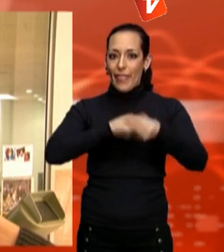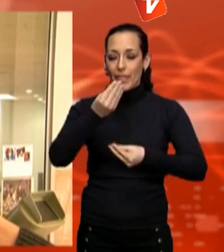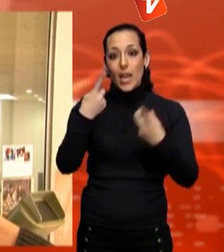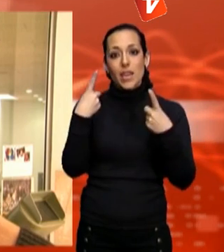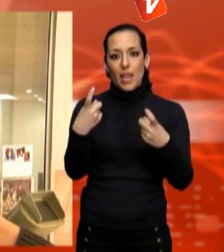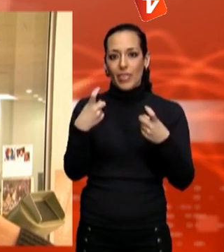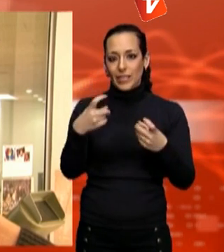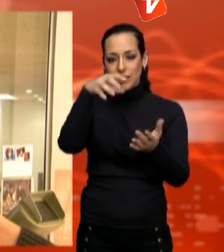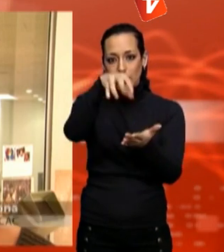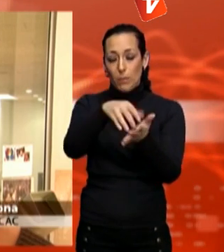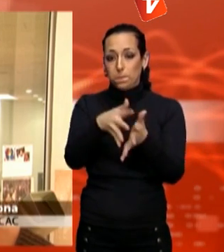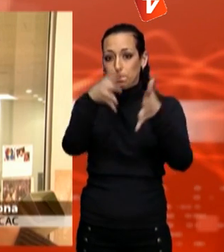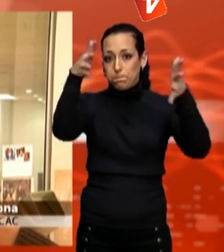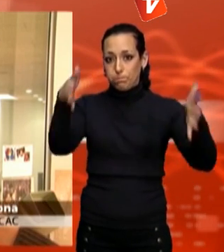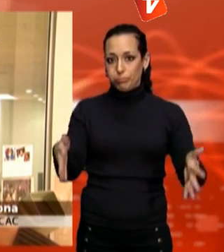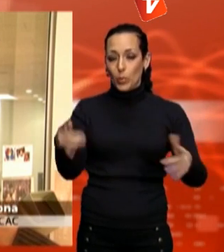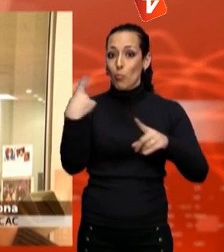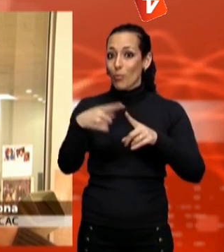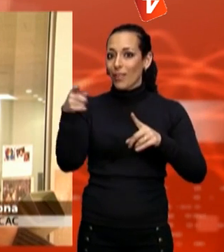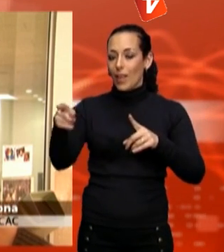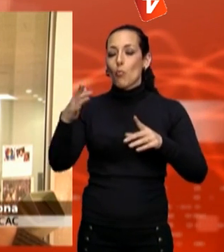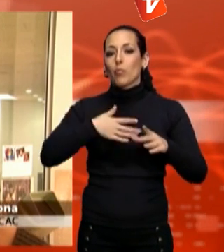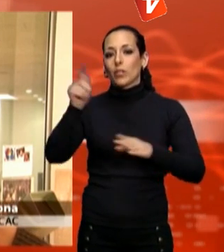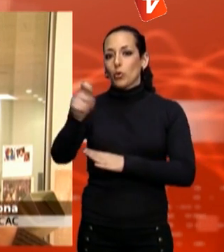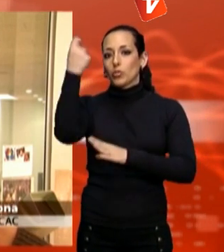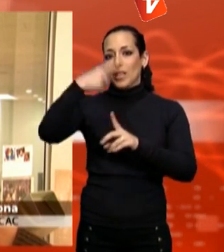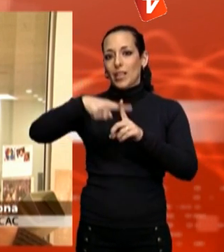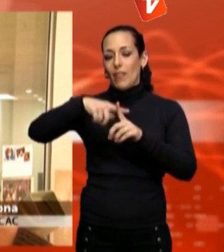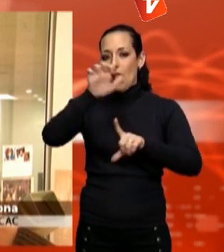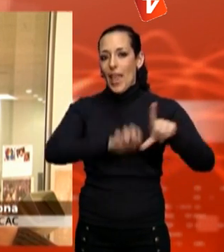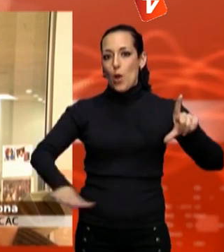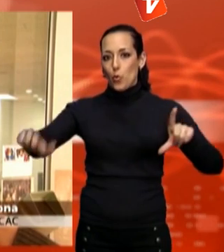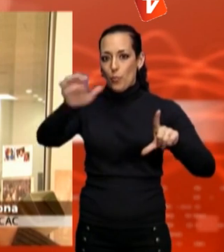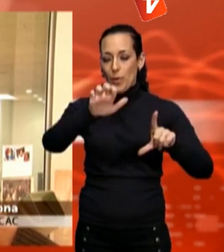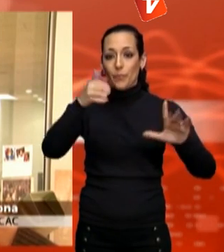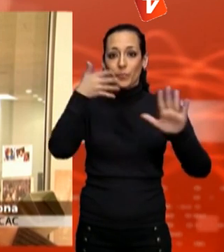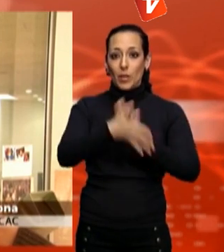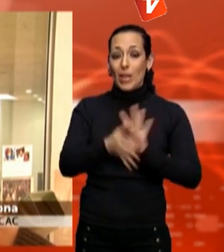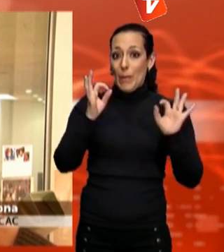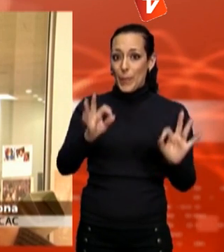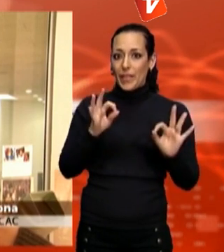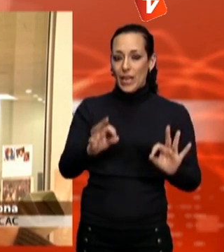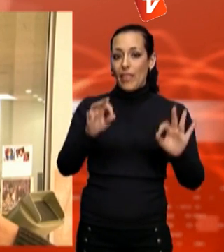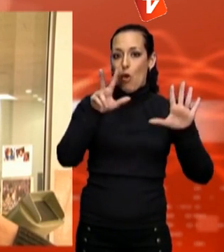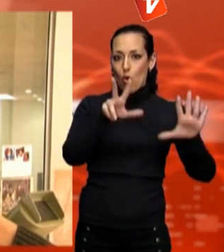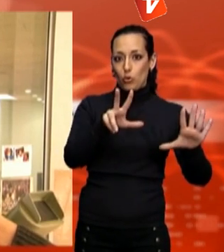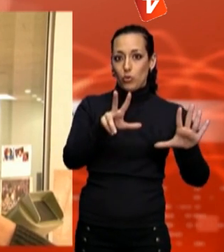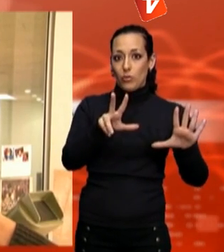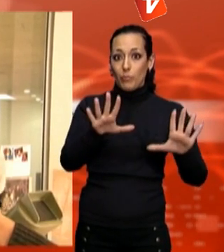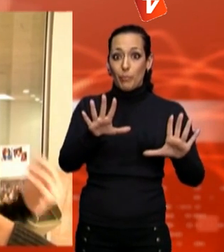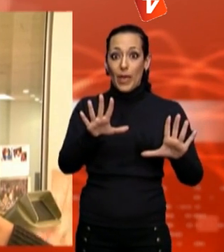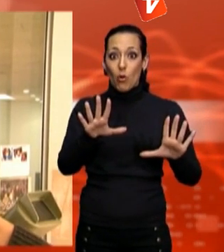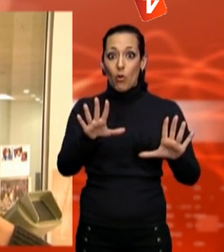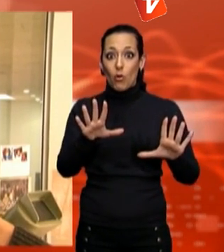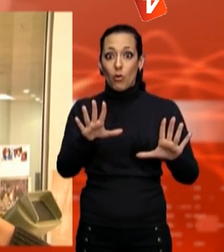Necessitem més espàció. Necessitem 8 especialitats, de les quals plazas hi ha 6 per especialitat.